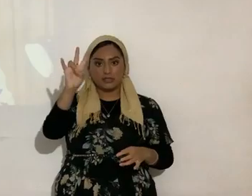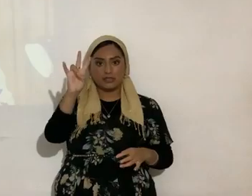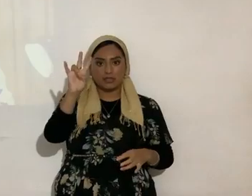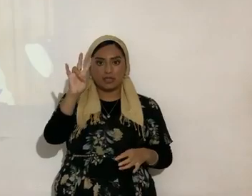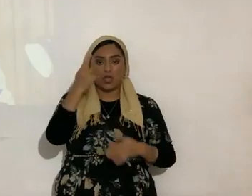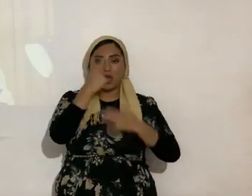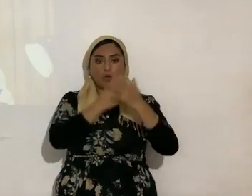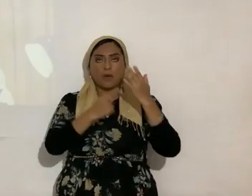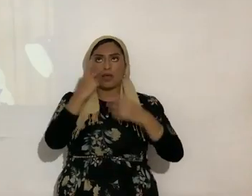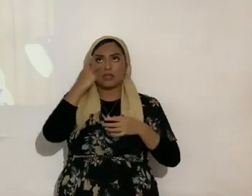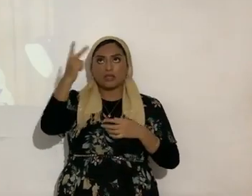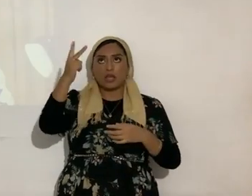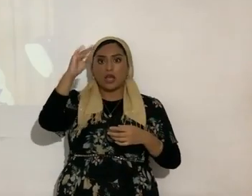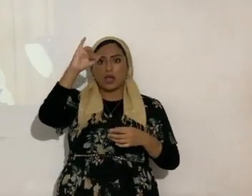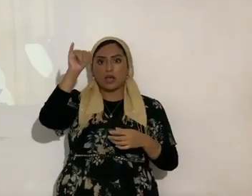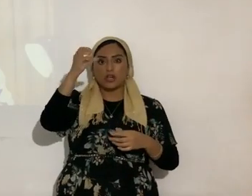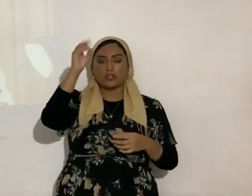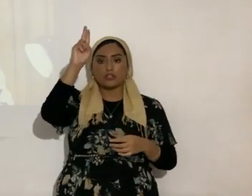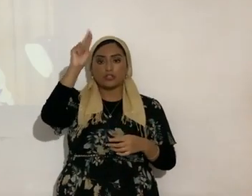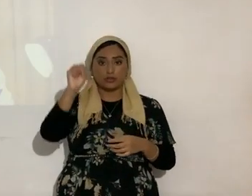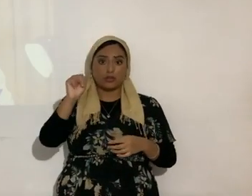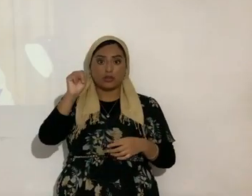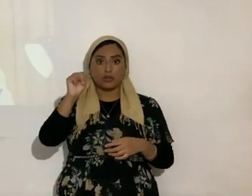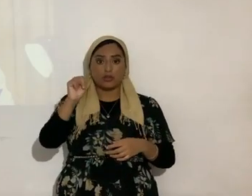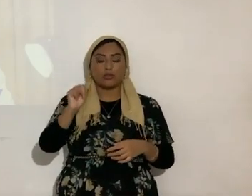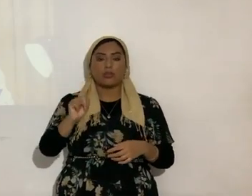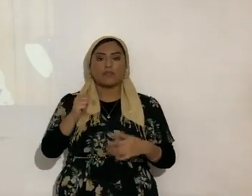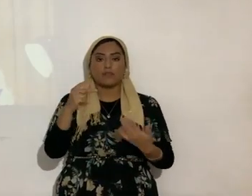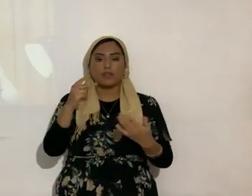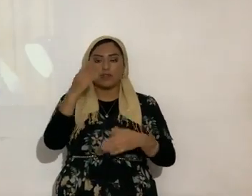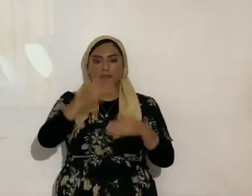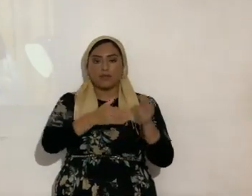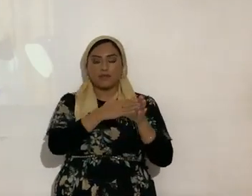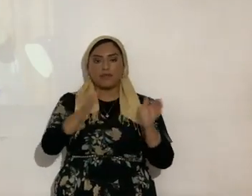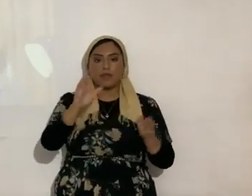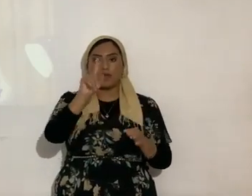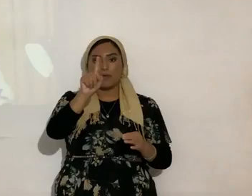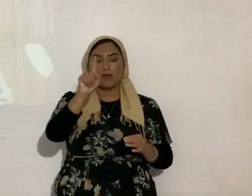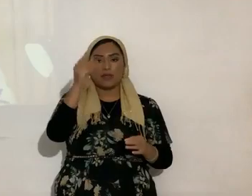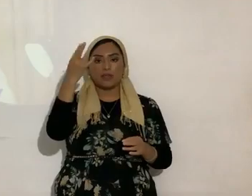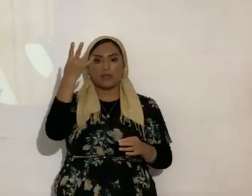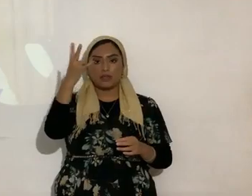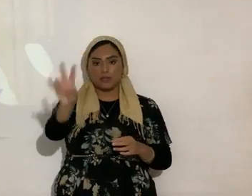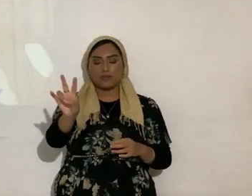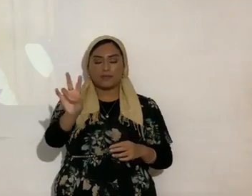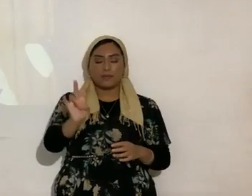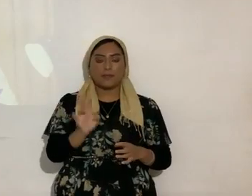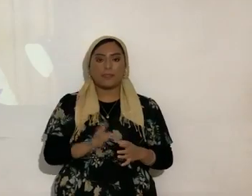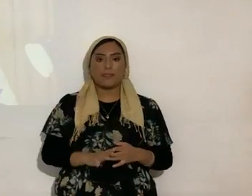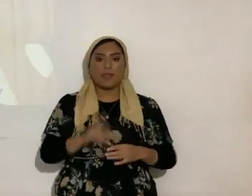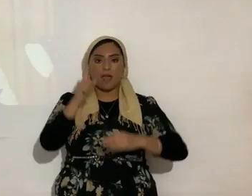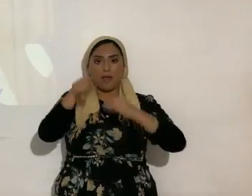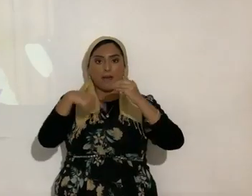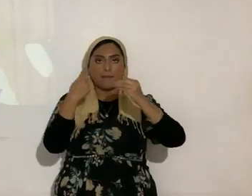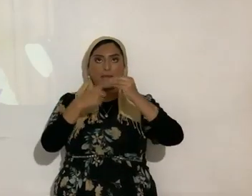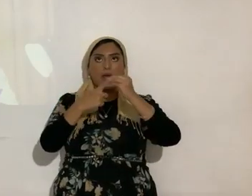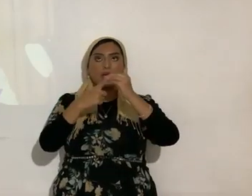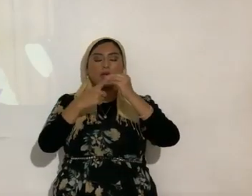vio Juan en Apocalipsis? Recta final 117 sobre los astros y demás, astronomía, no astrología,